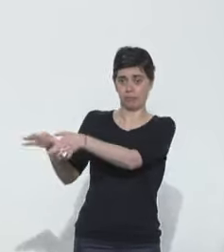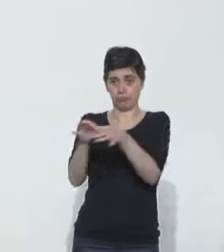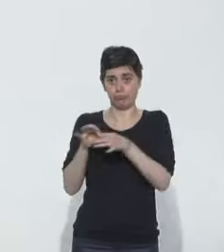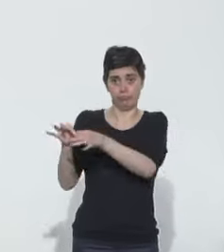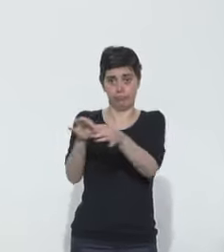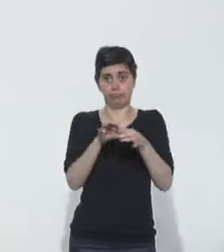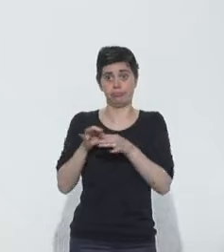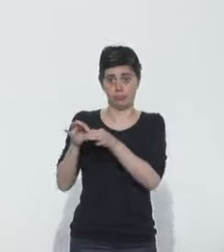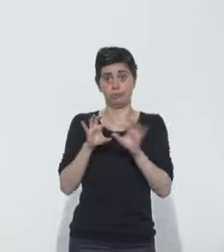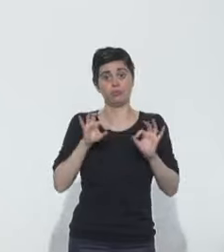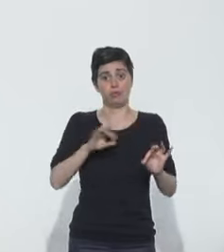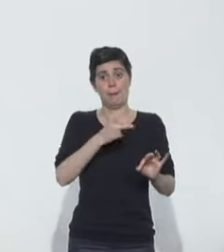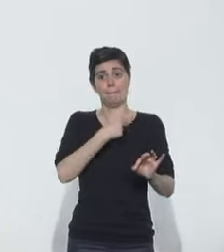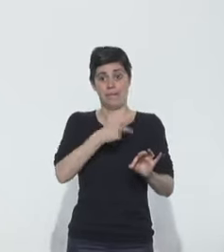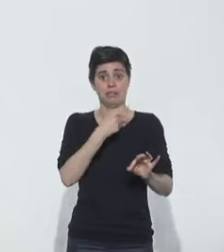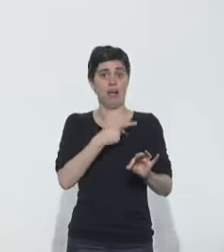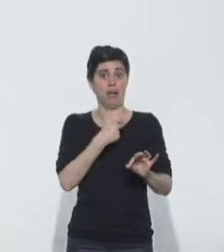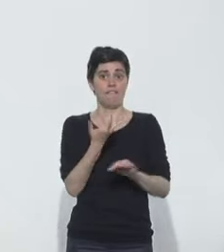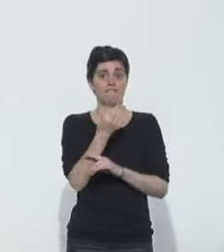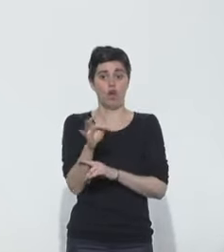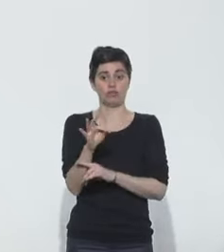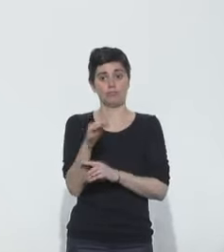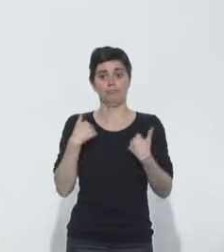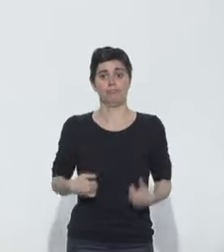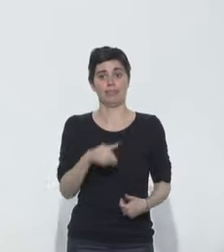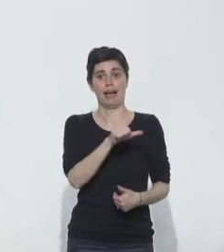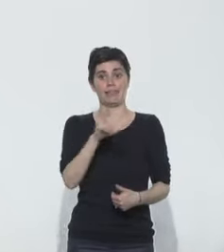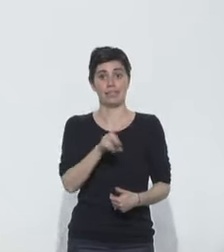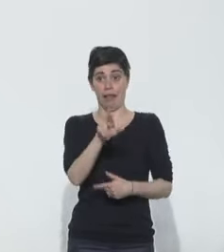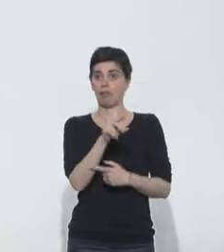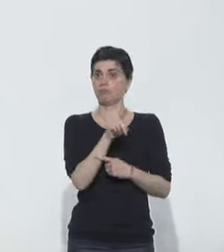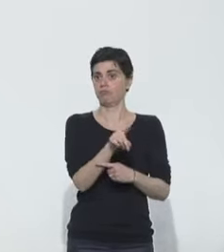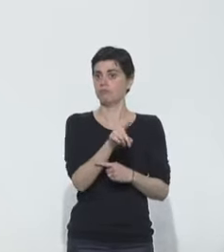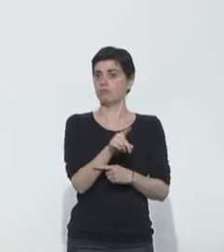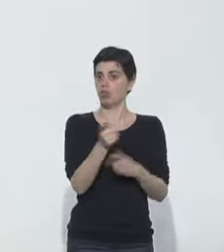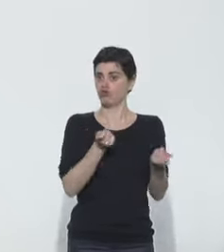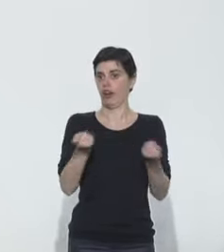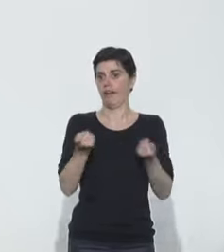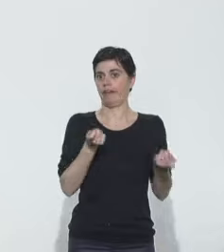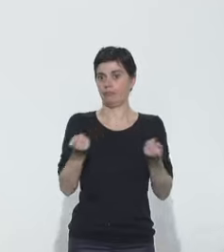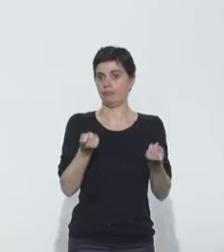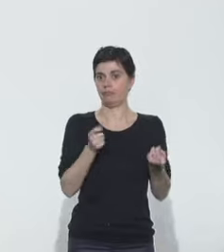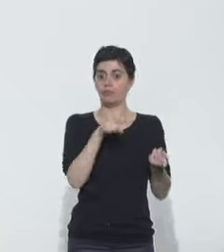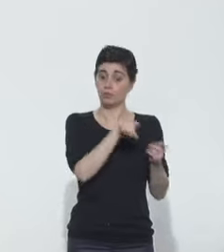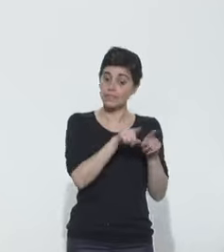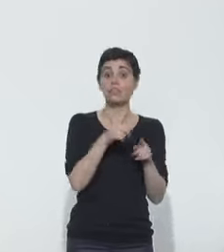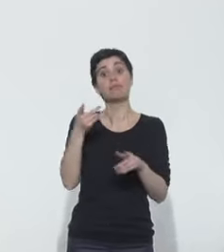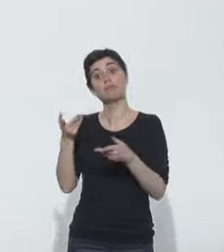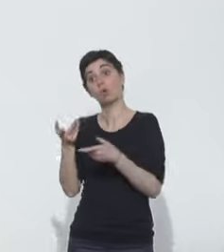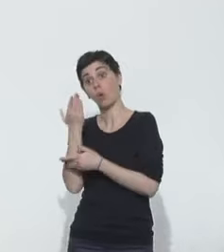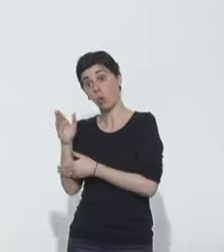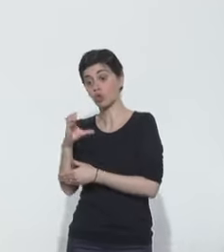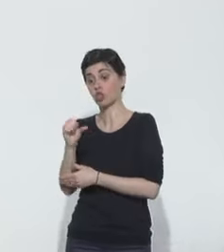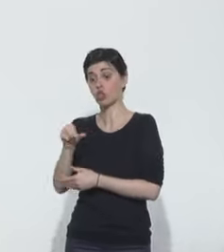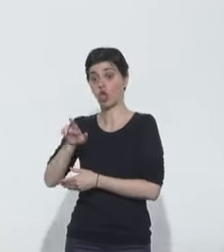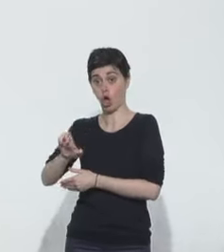française qui est le professeur Florence Adder. Nous aurons les résultats dans les prochains jours. L'étude Corimuno aussi. Donc au fur et à mesure qu